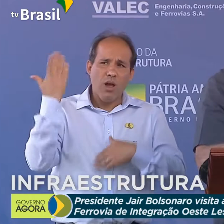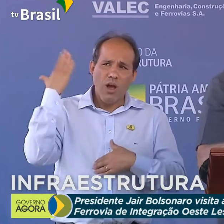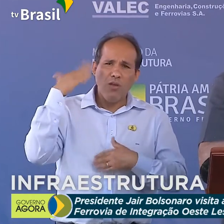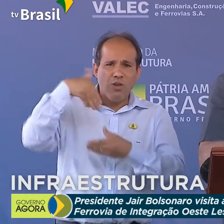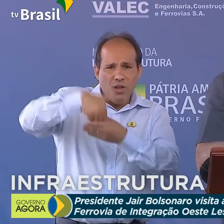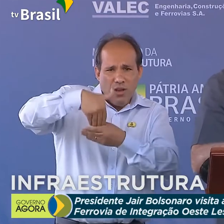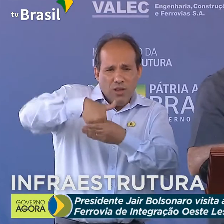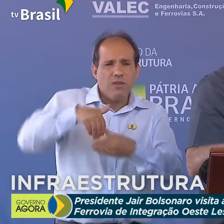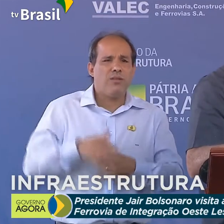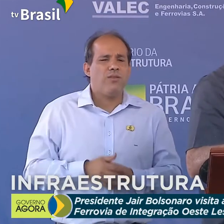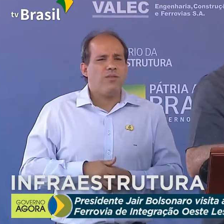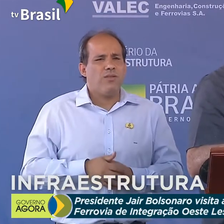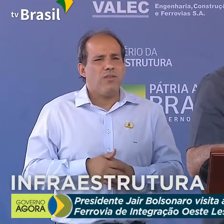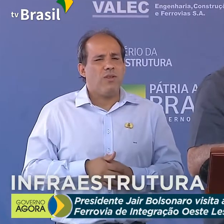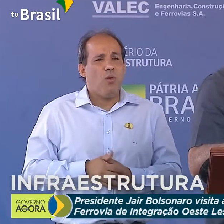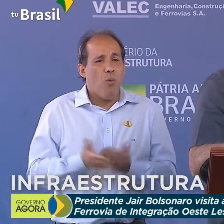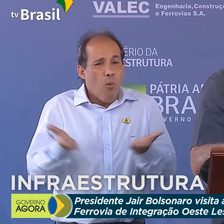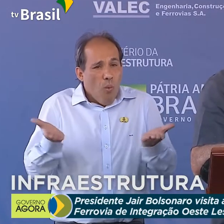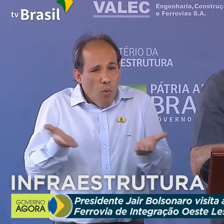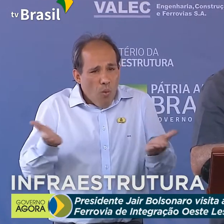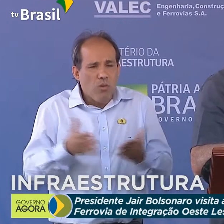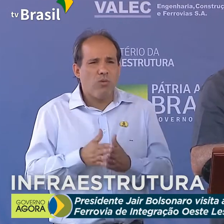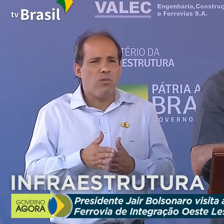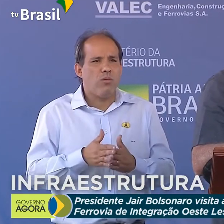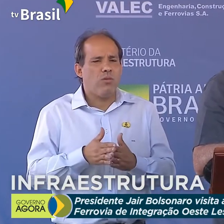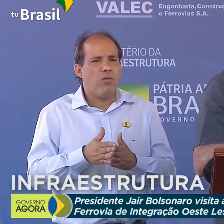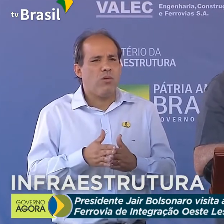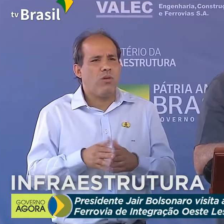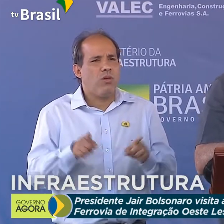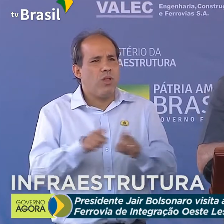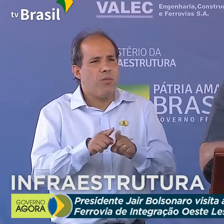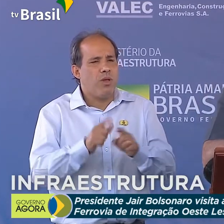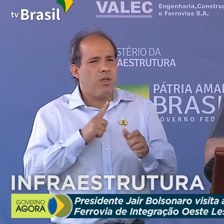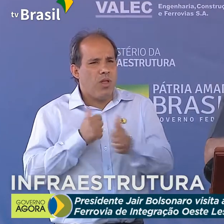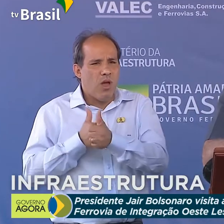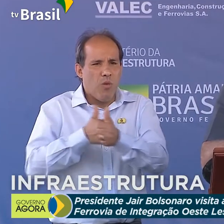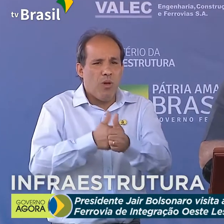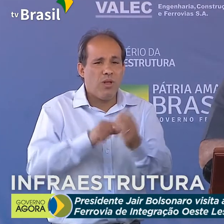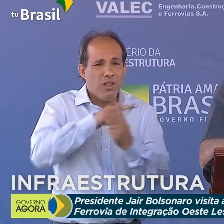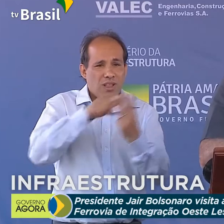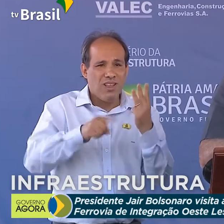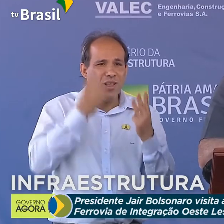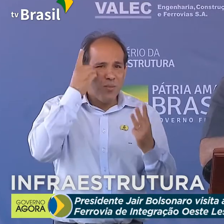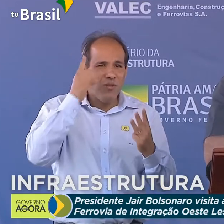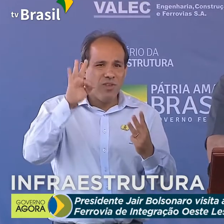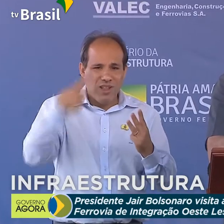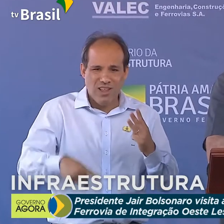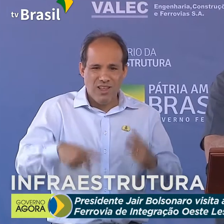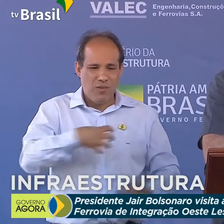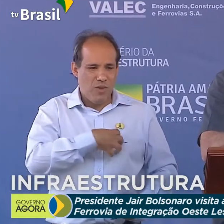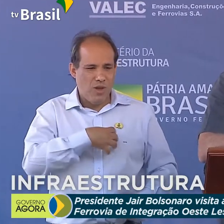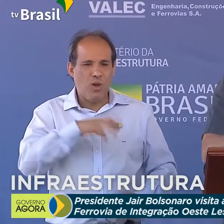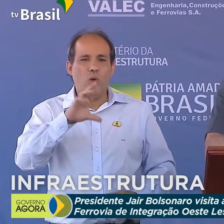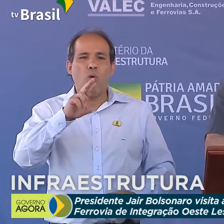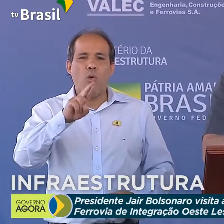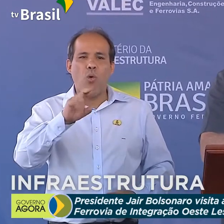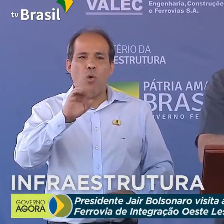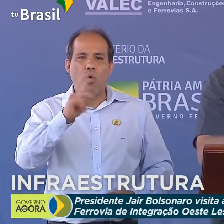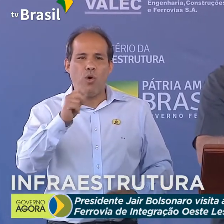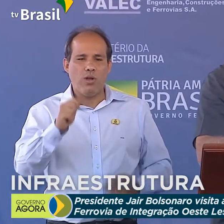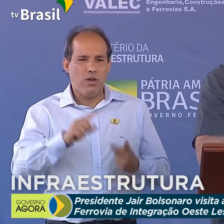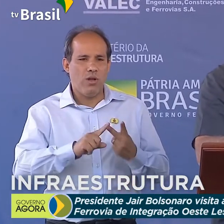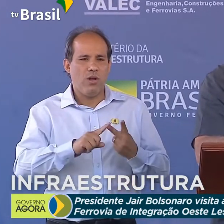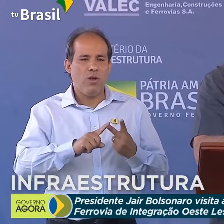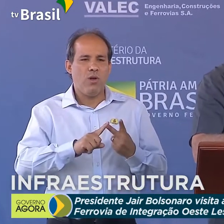eleições. Hoje me faço acompanhar também de três deputados federais da Bahia, o Zé Rocha, o João